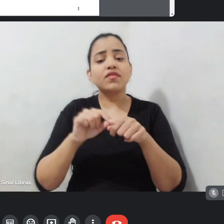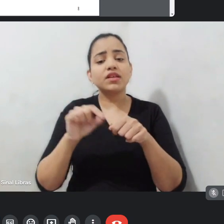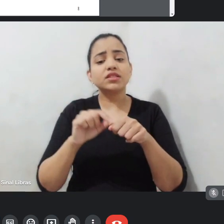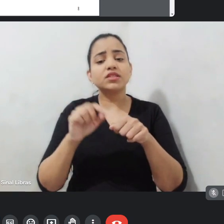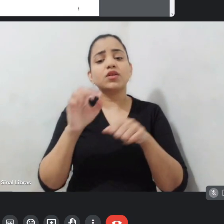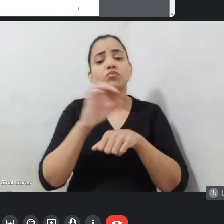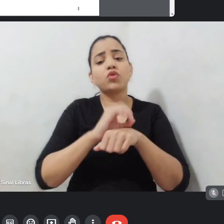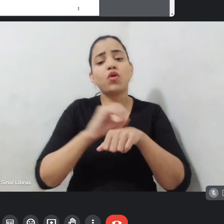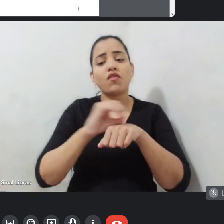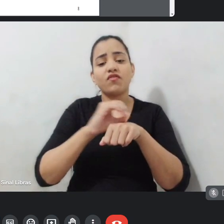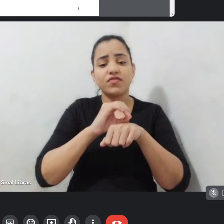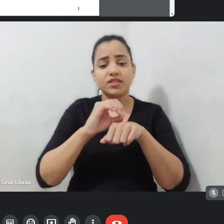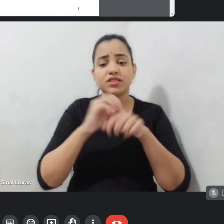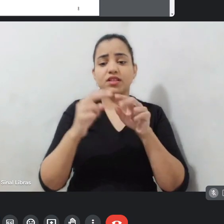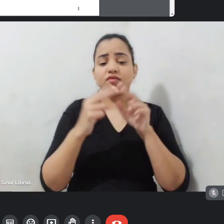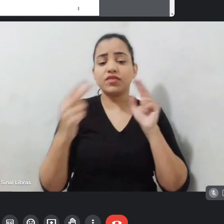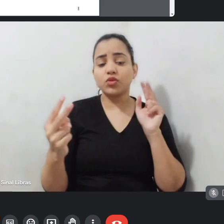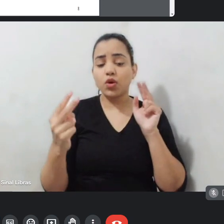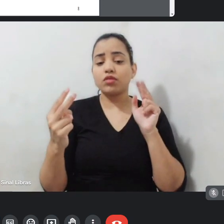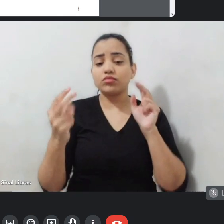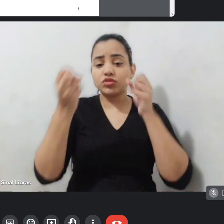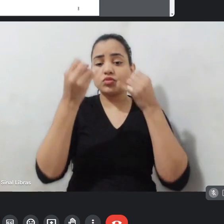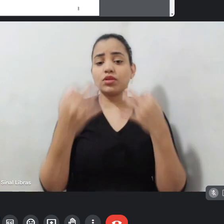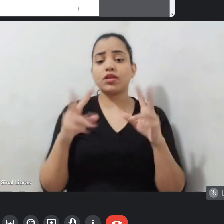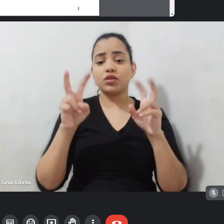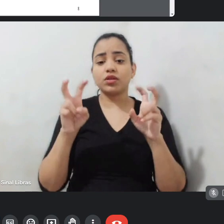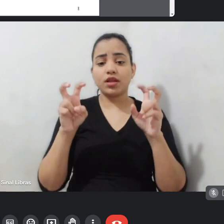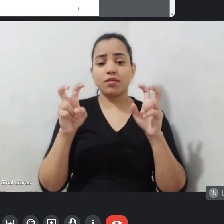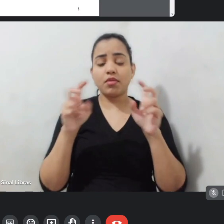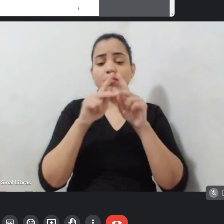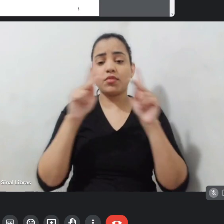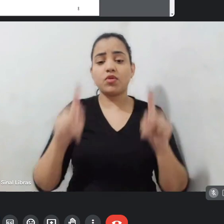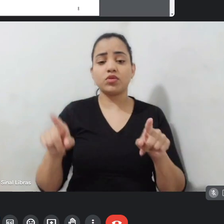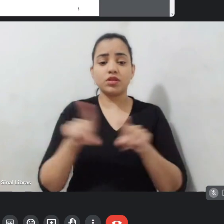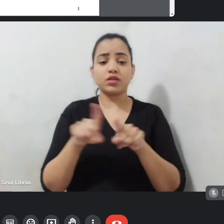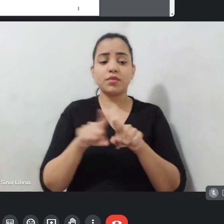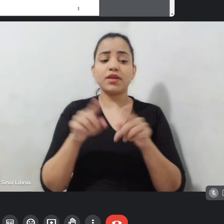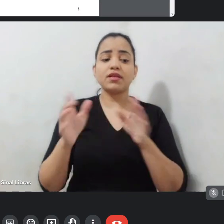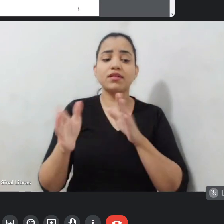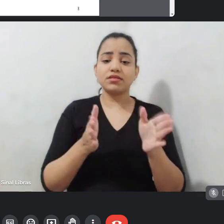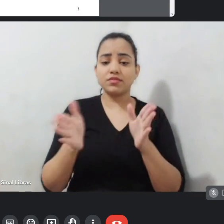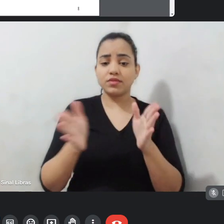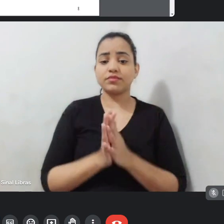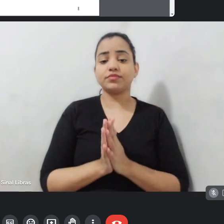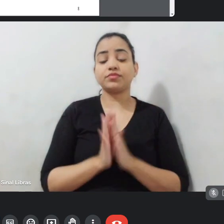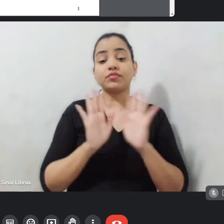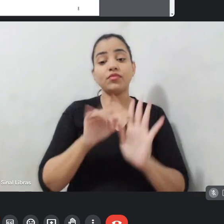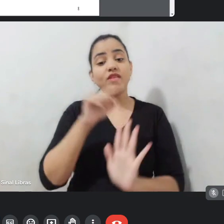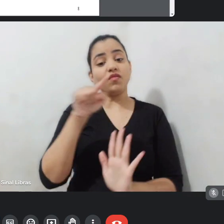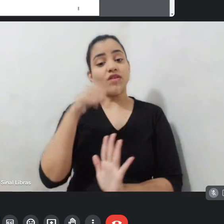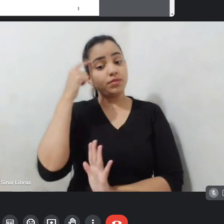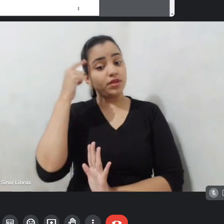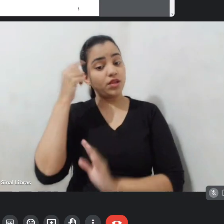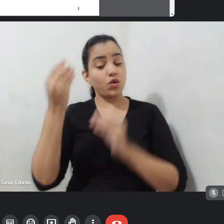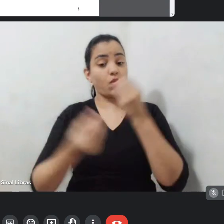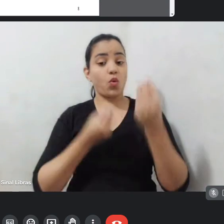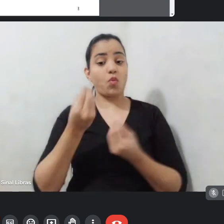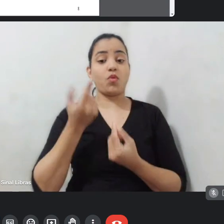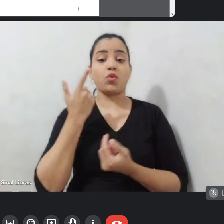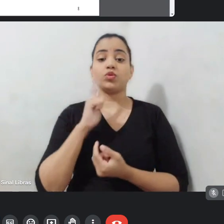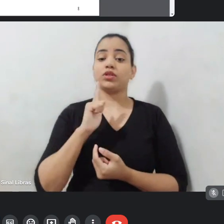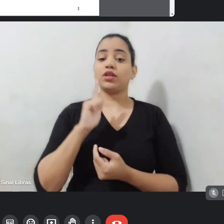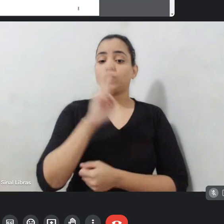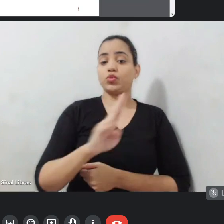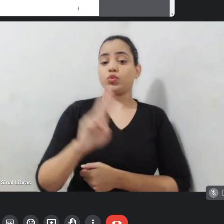é audiovisual e também a acessibilidade. Tá bom? Mas é vocês pensarem como conseguem também utilizar esse